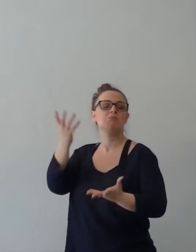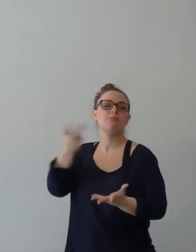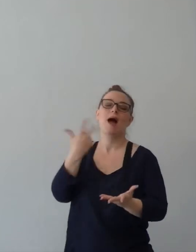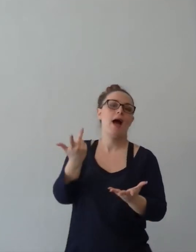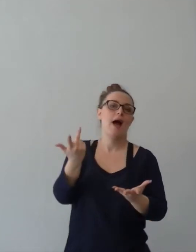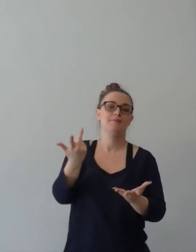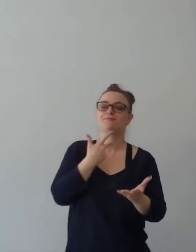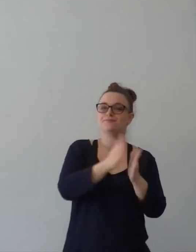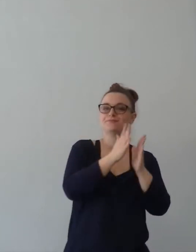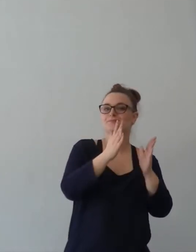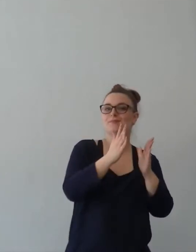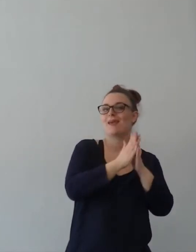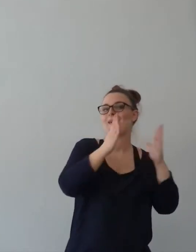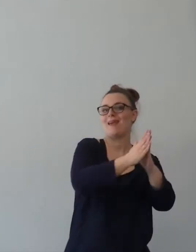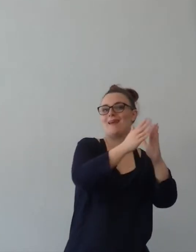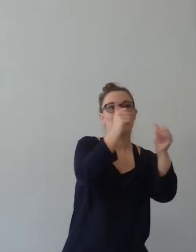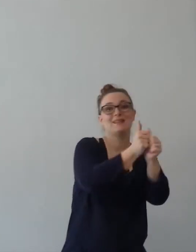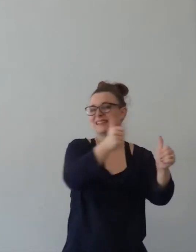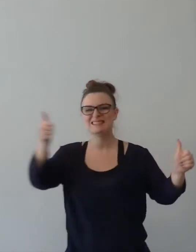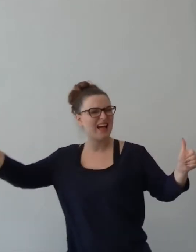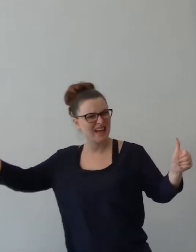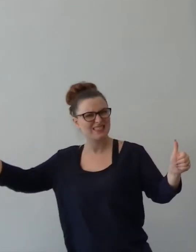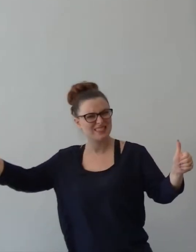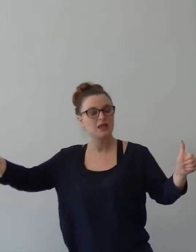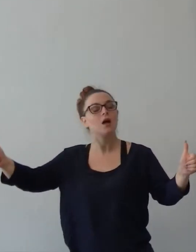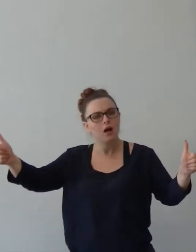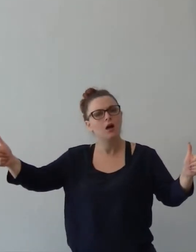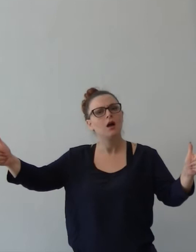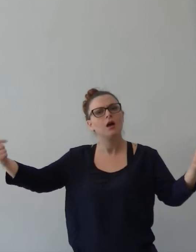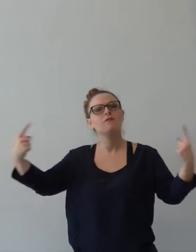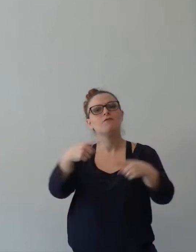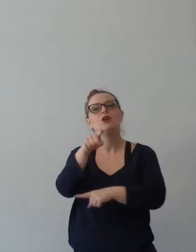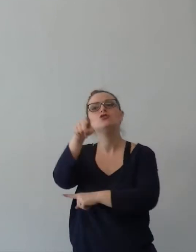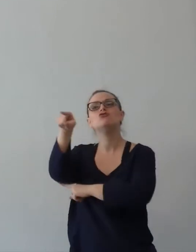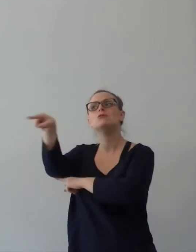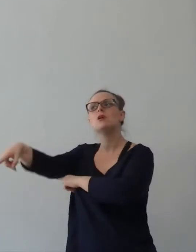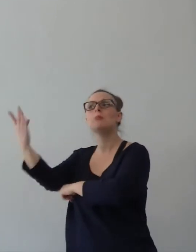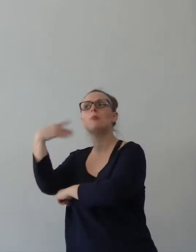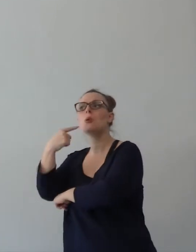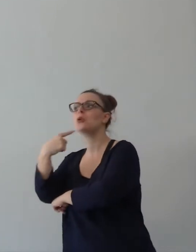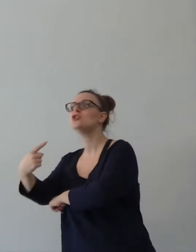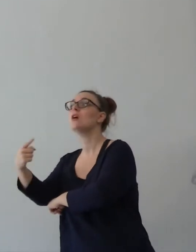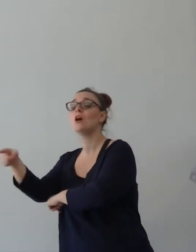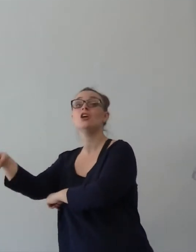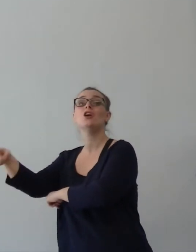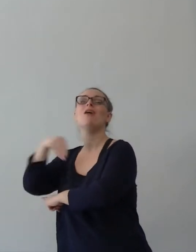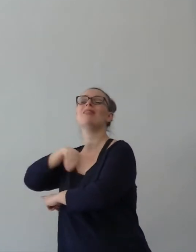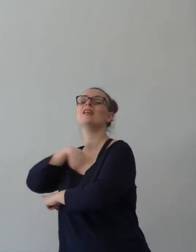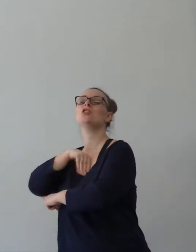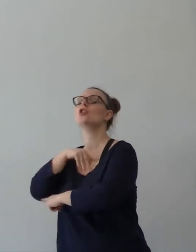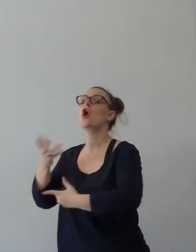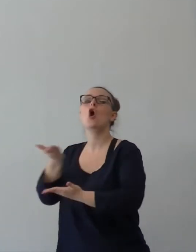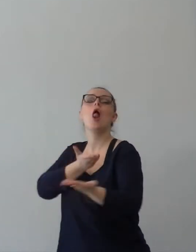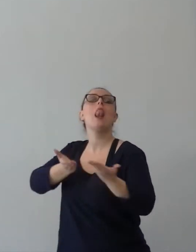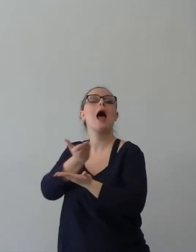Filippi. E lui diceva che stava collaborando insieme con i Filippi. Era parte di un